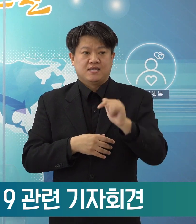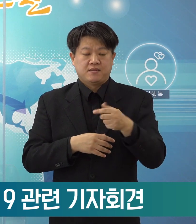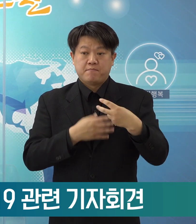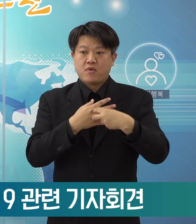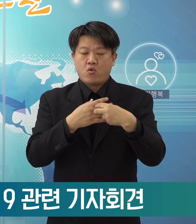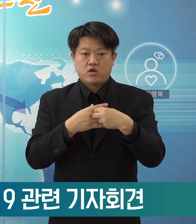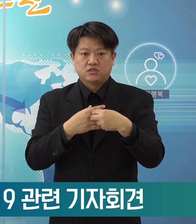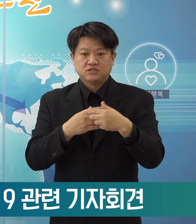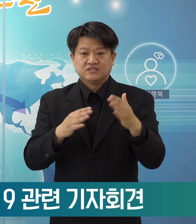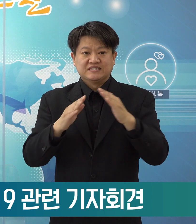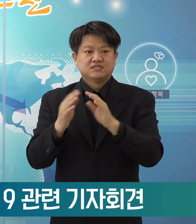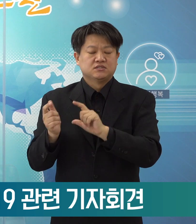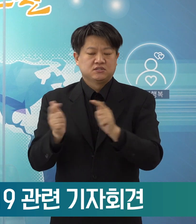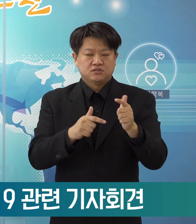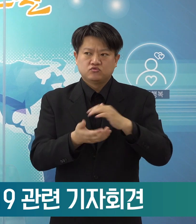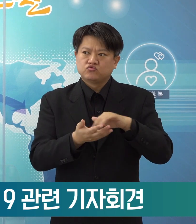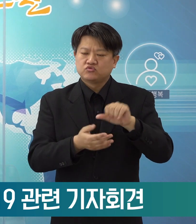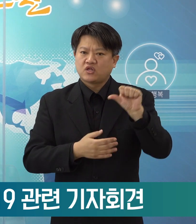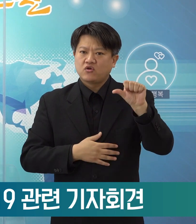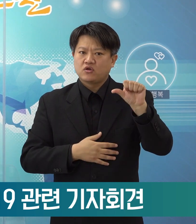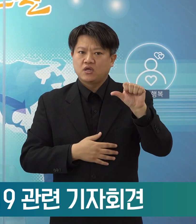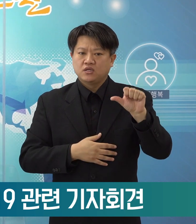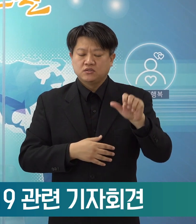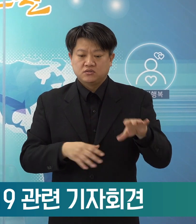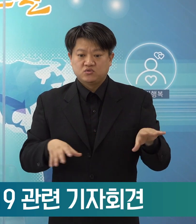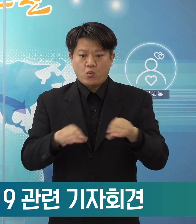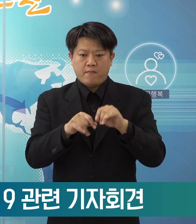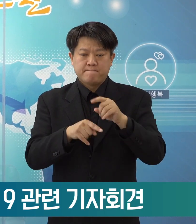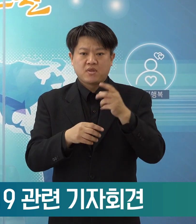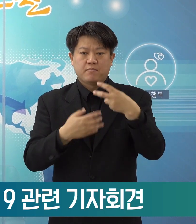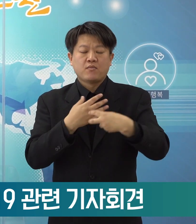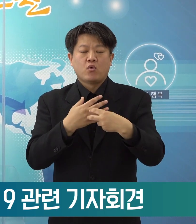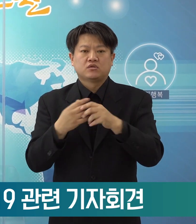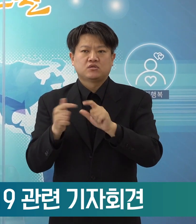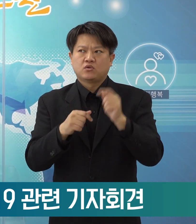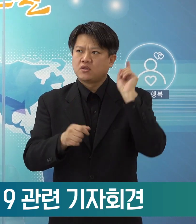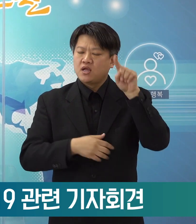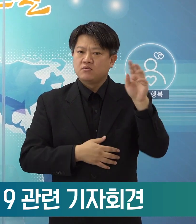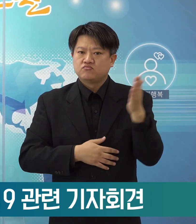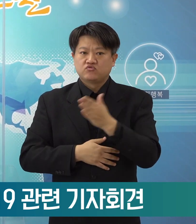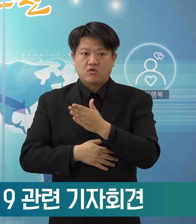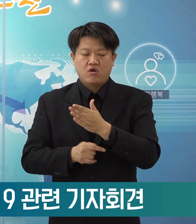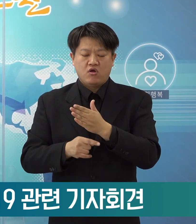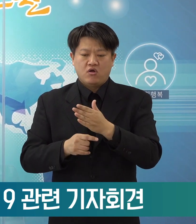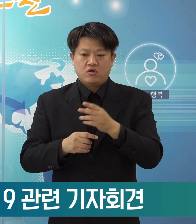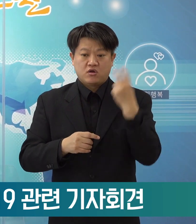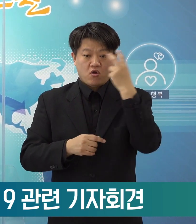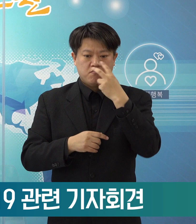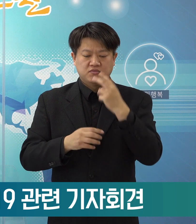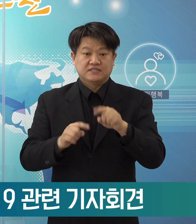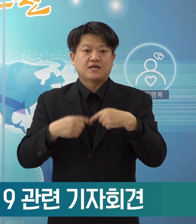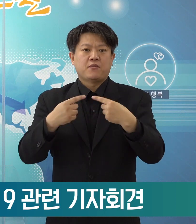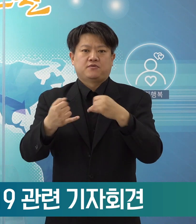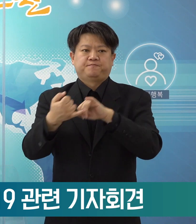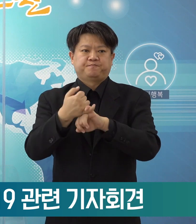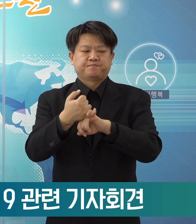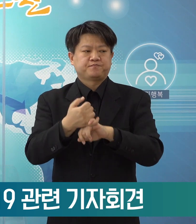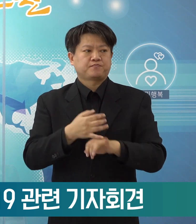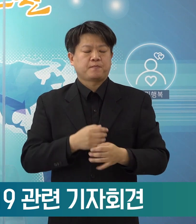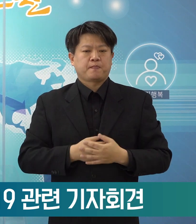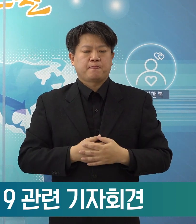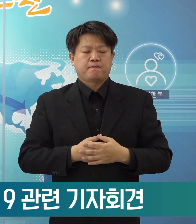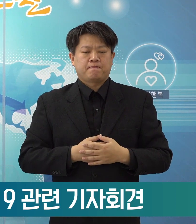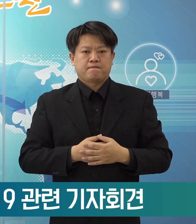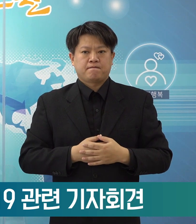조온설림병원과 같은 5개 중앙병원도 내일부터 금체에 참여하기로 했습니다. 물론